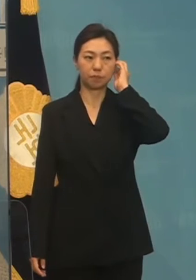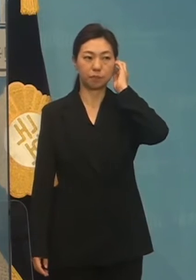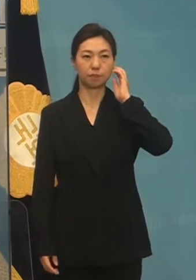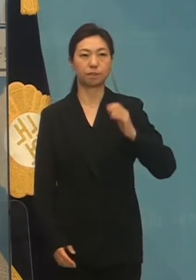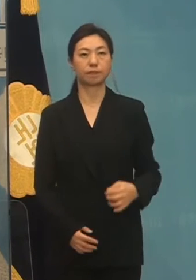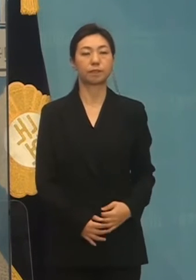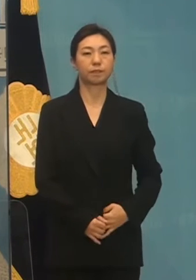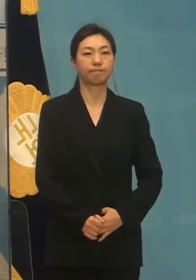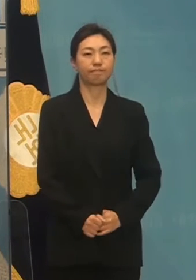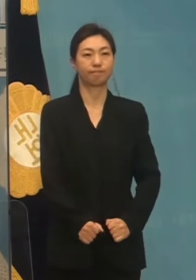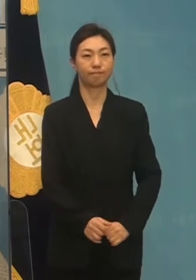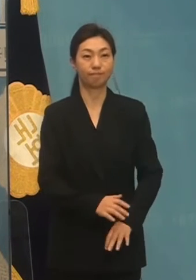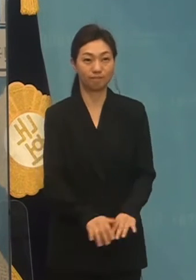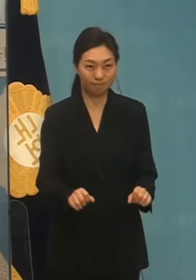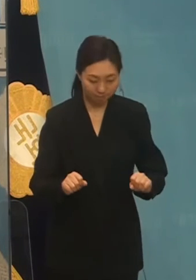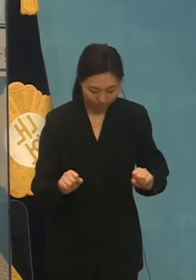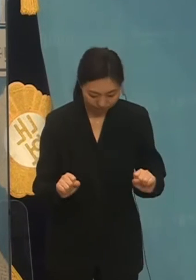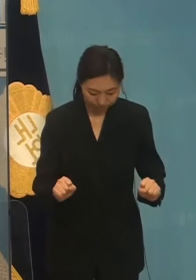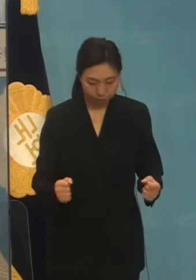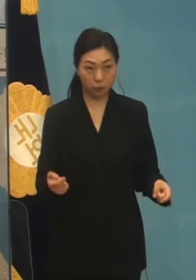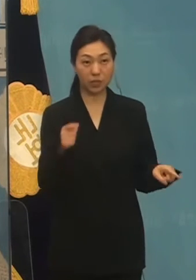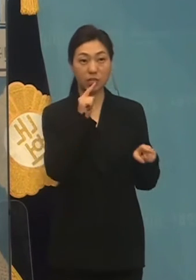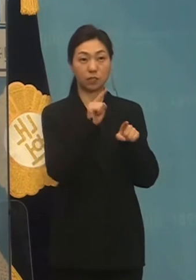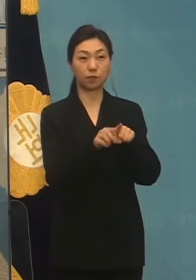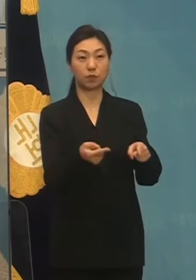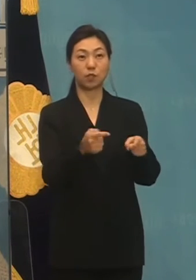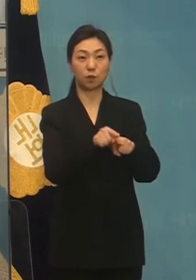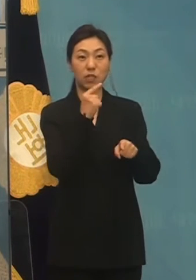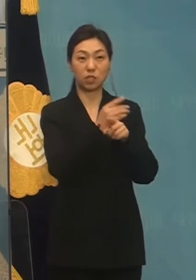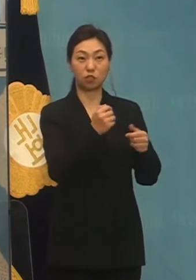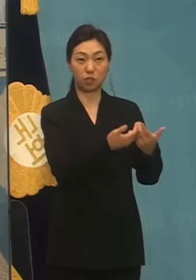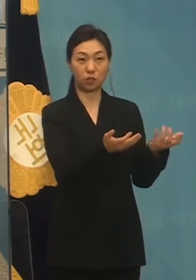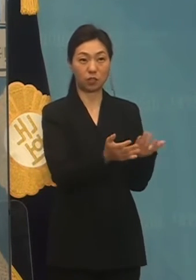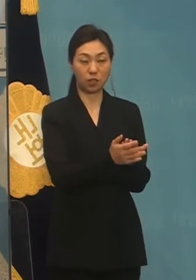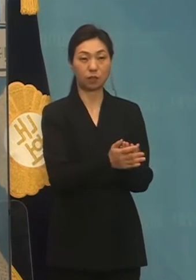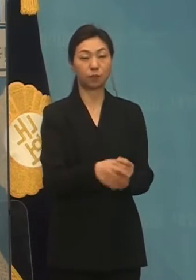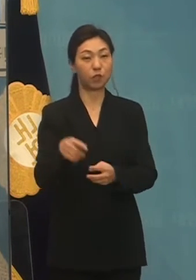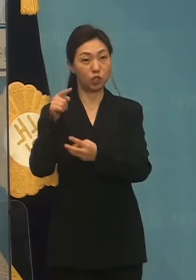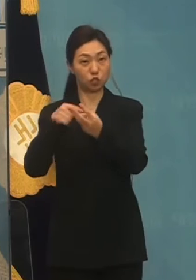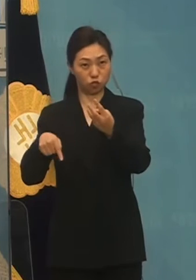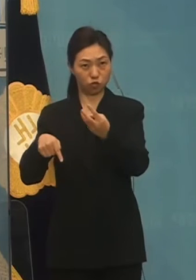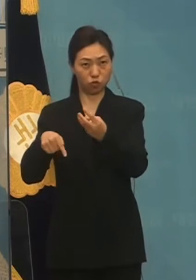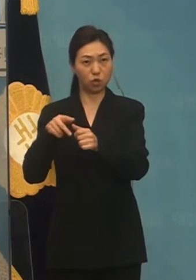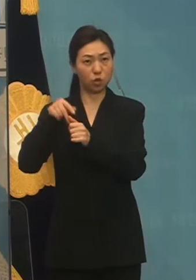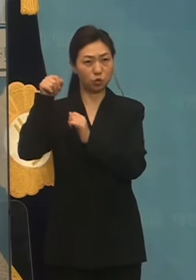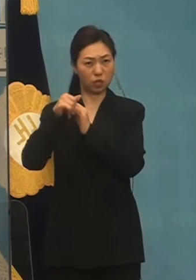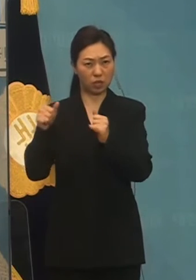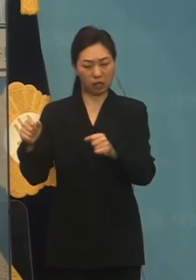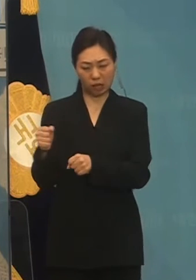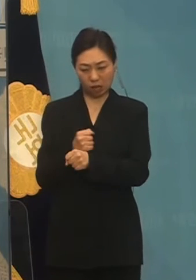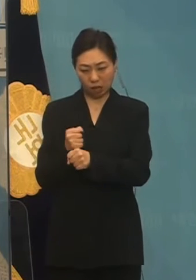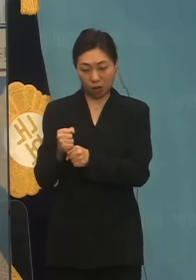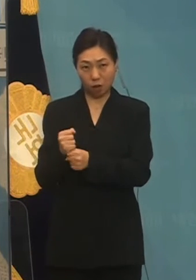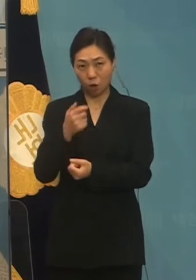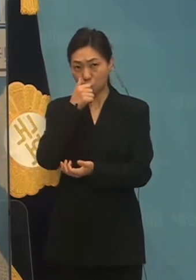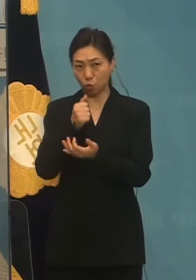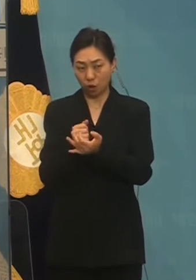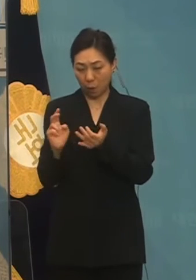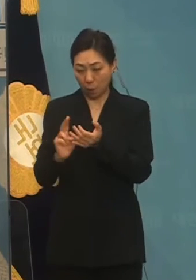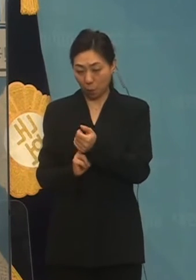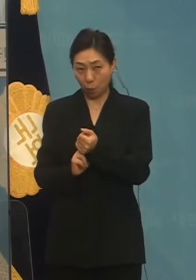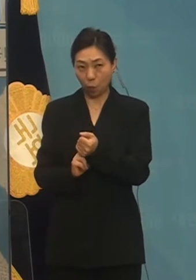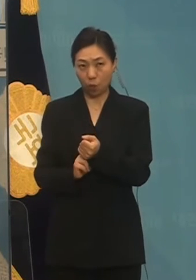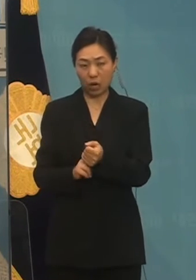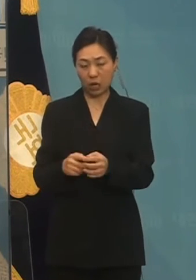네, 안녕하세요. 네, 더불어민주당. 윤석열 은폐 수참의 55클럽 진상규명 특별위원회의